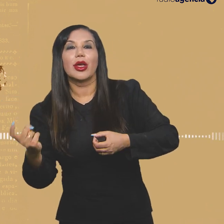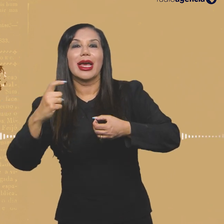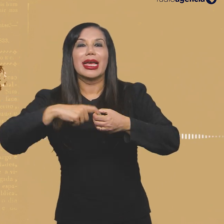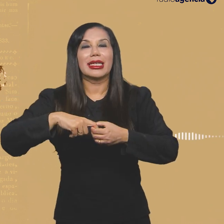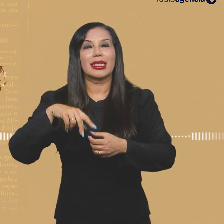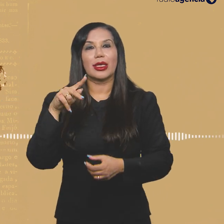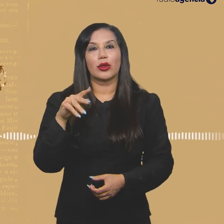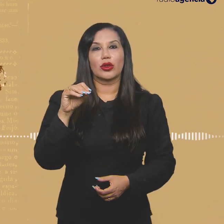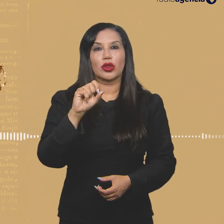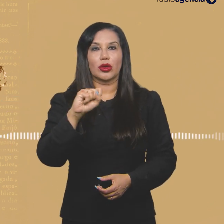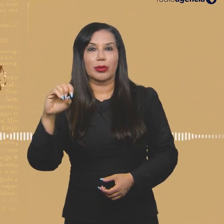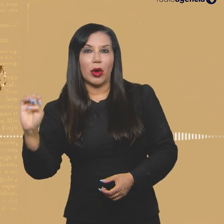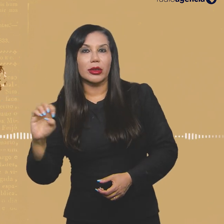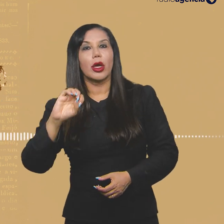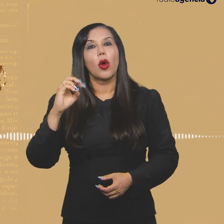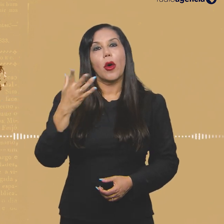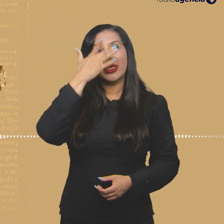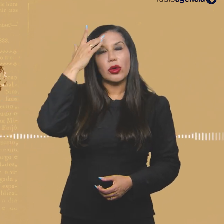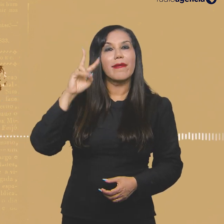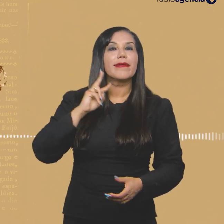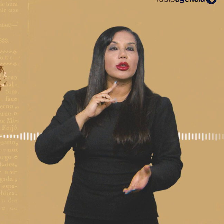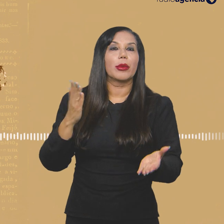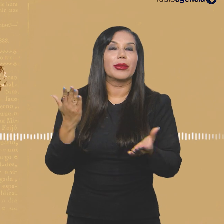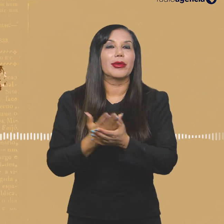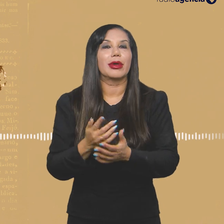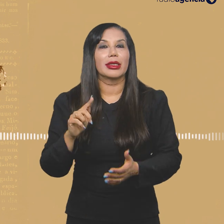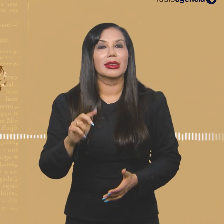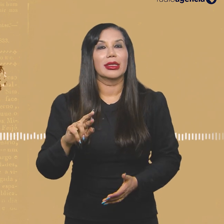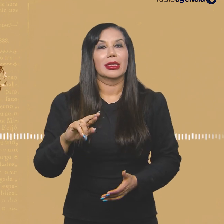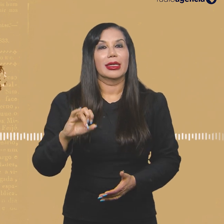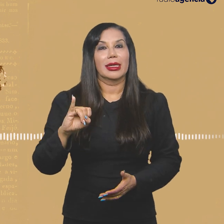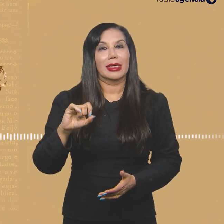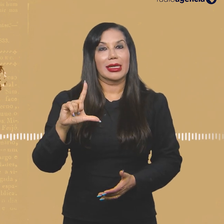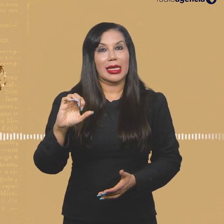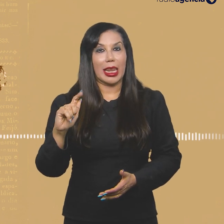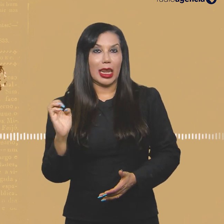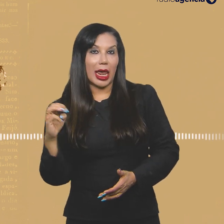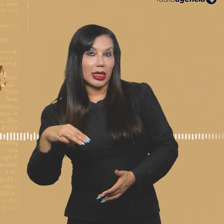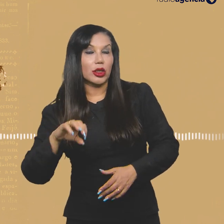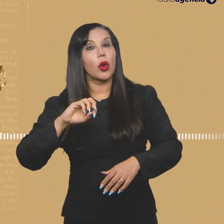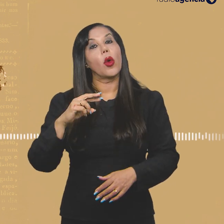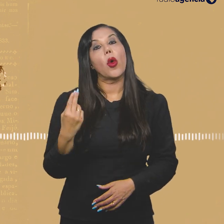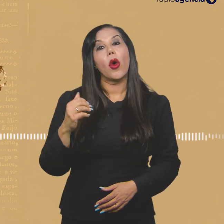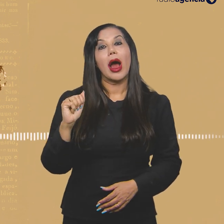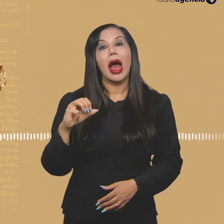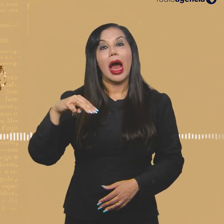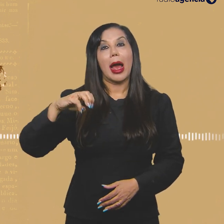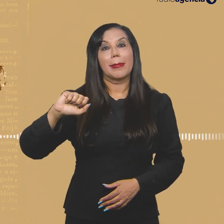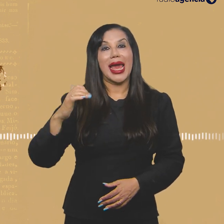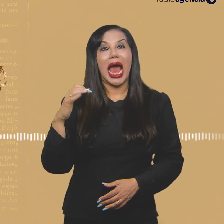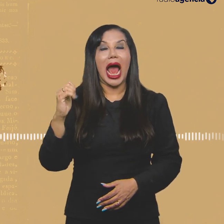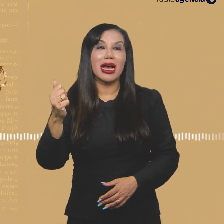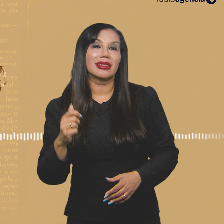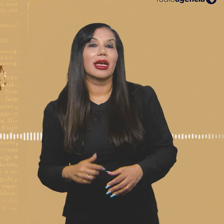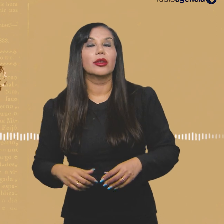integração de povo, uma pessoa que é vítima de um processo de grilagem ou mesmo de ameaça e violência em territórios.